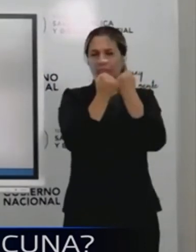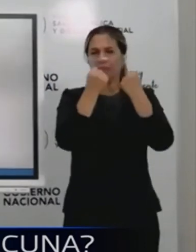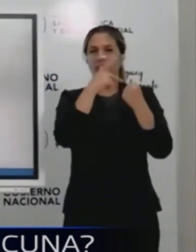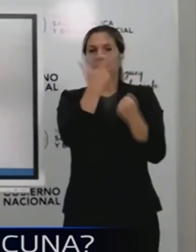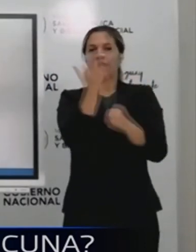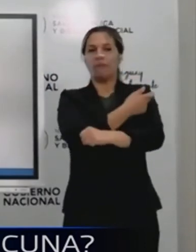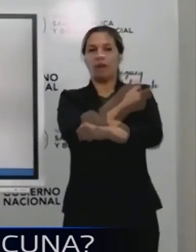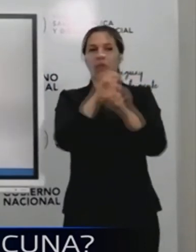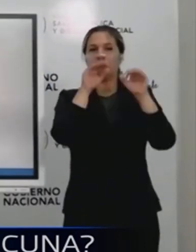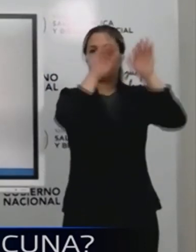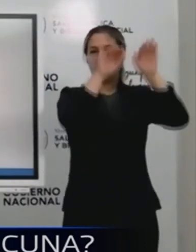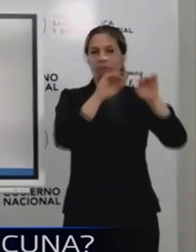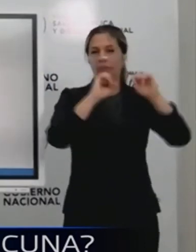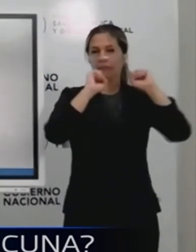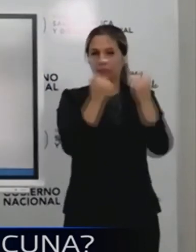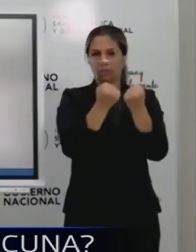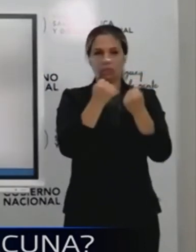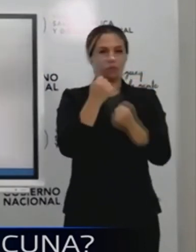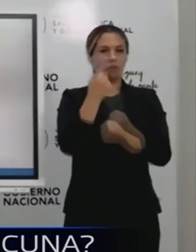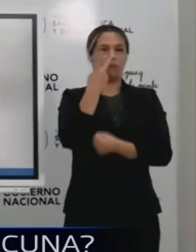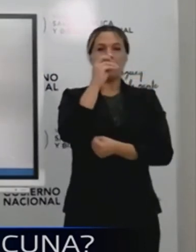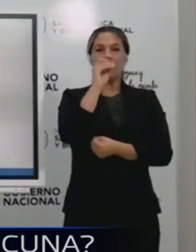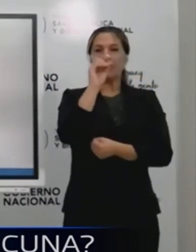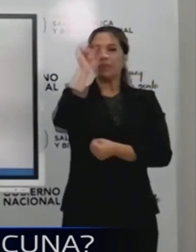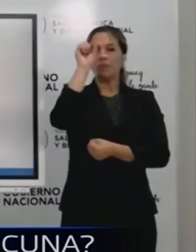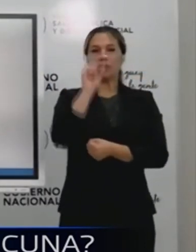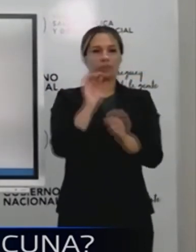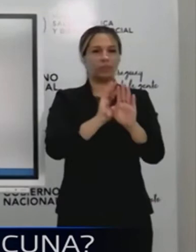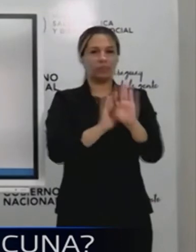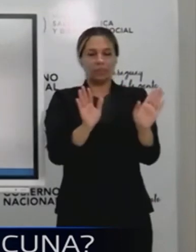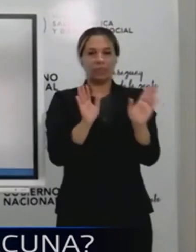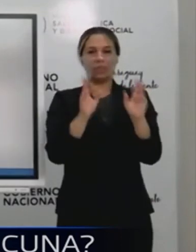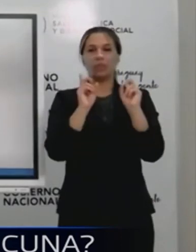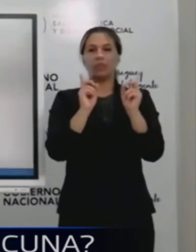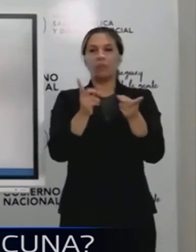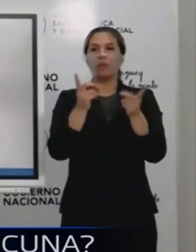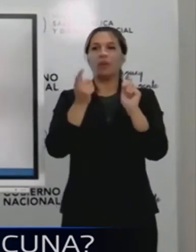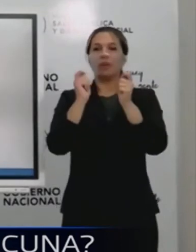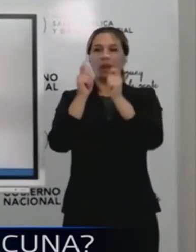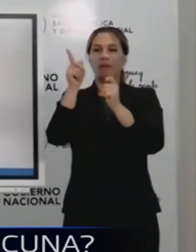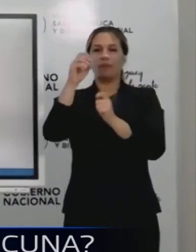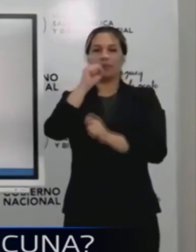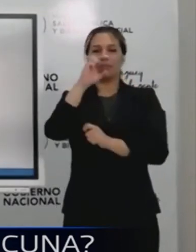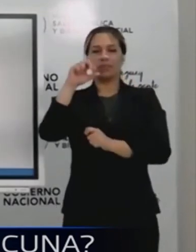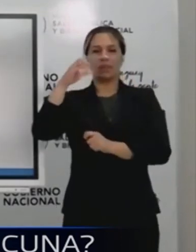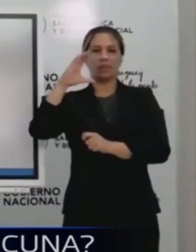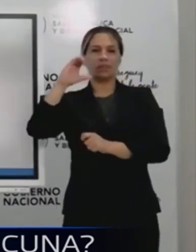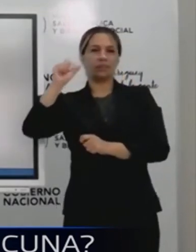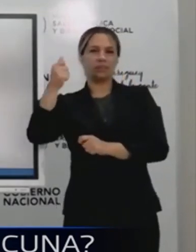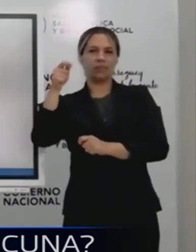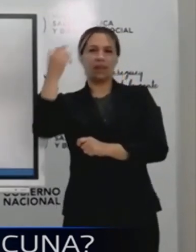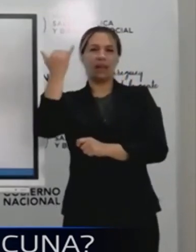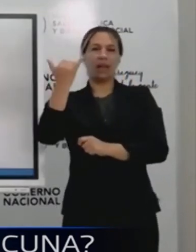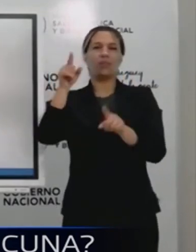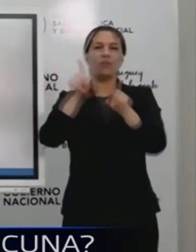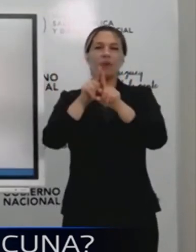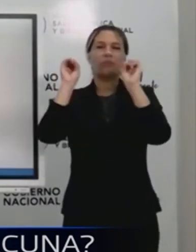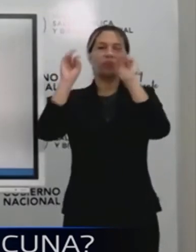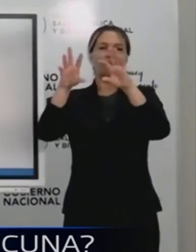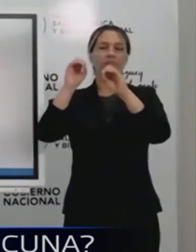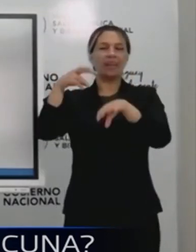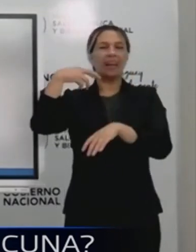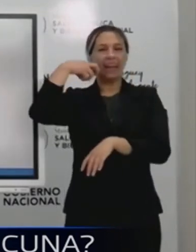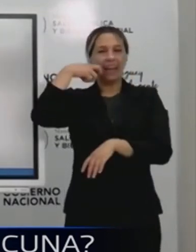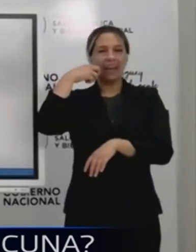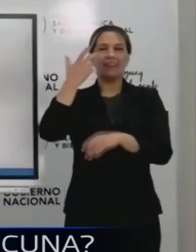de congelamiento, no a menos 70, menos 80. También estuvimos hablando con el presidente de Sainaxa, hablando si los frigoríficos a nivel nacional nos pueden